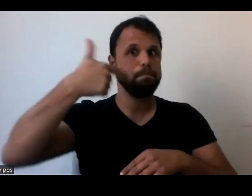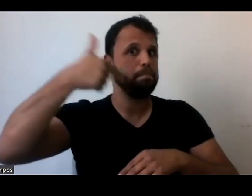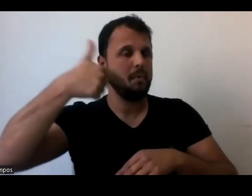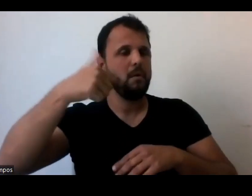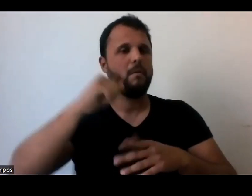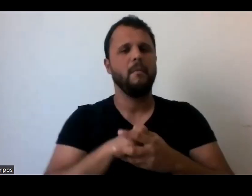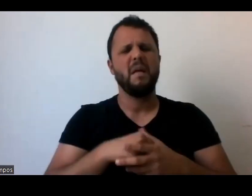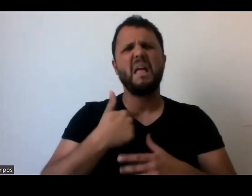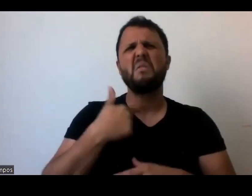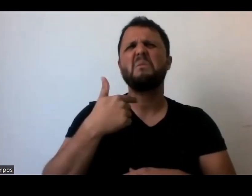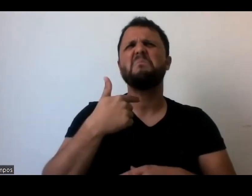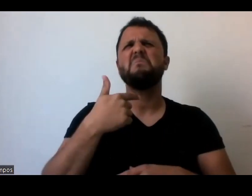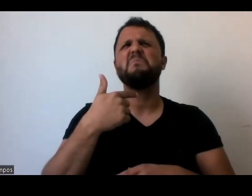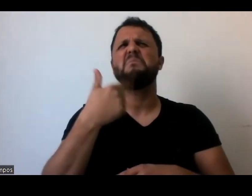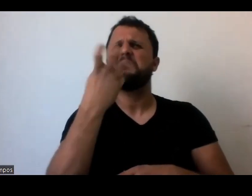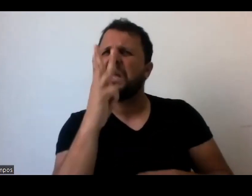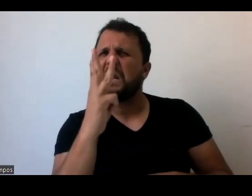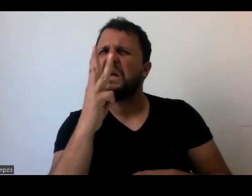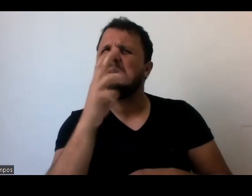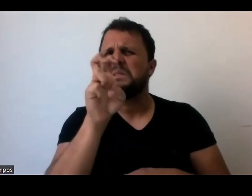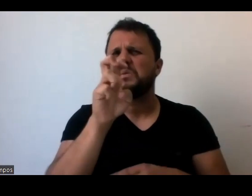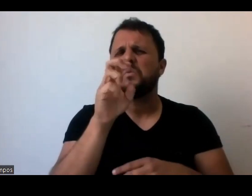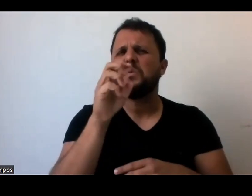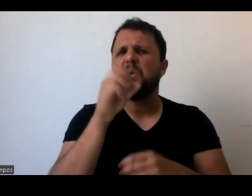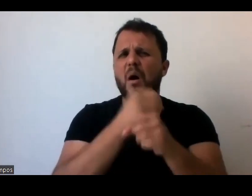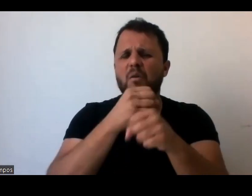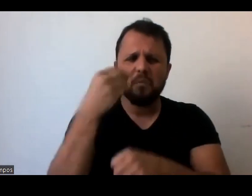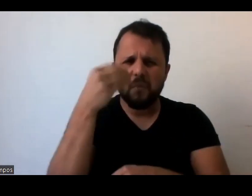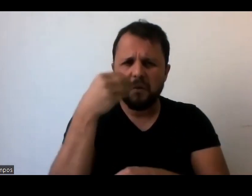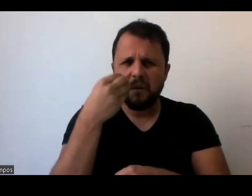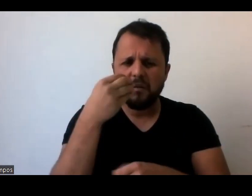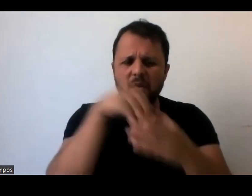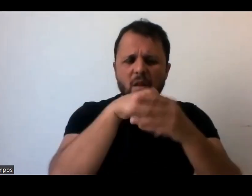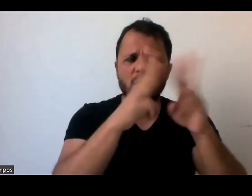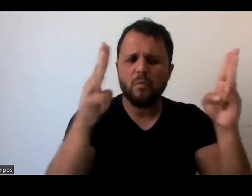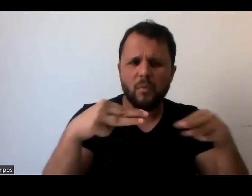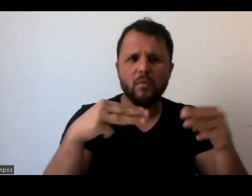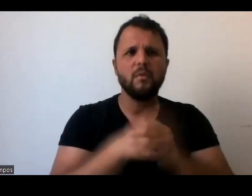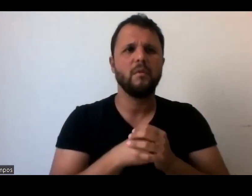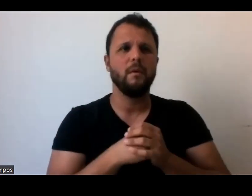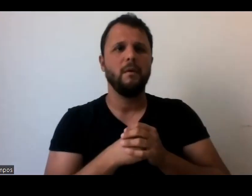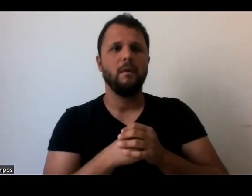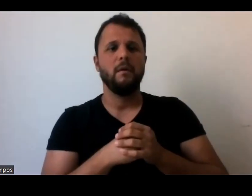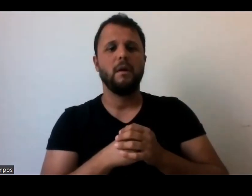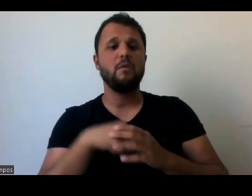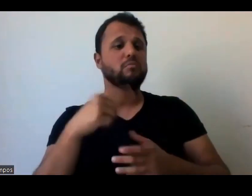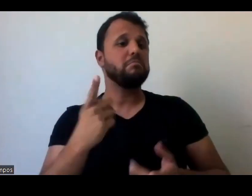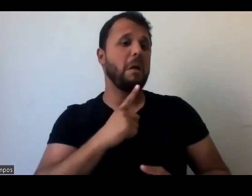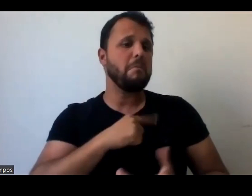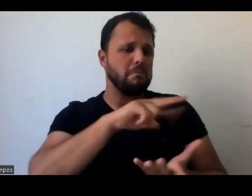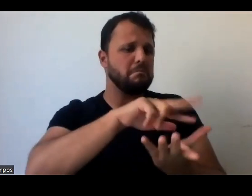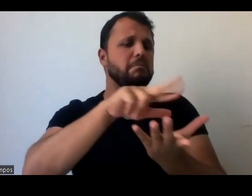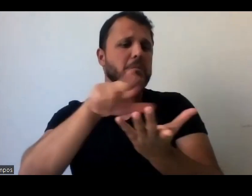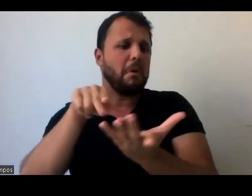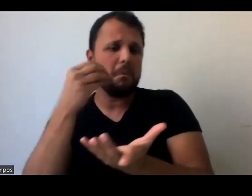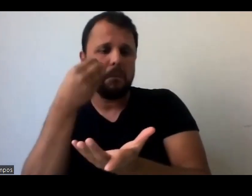que eu estou, cinco, dentro dos museus. Então, eu tive experiências bem diversas e